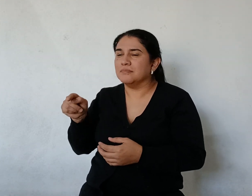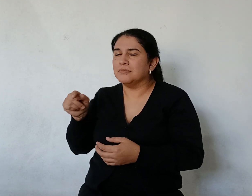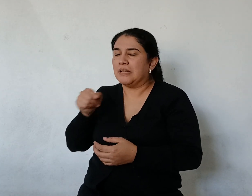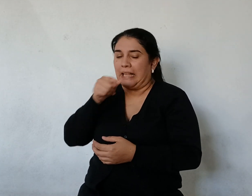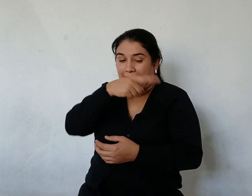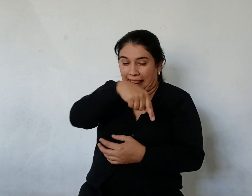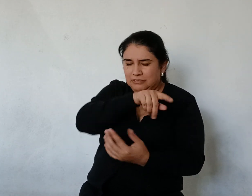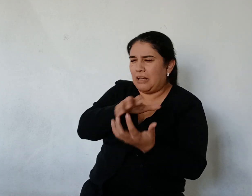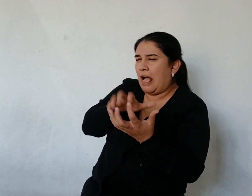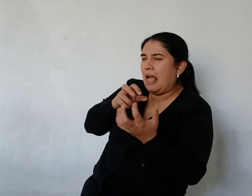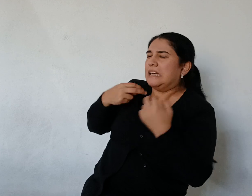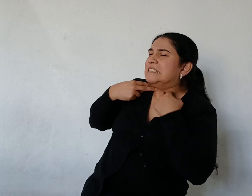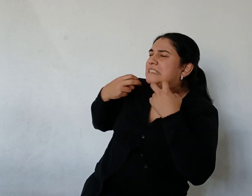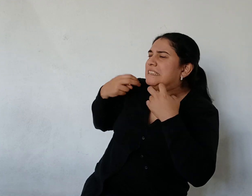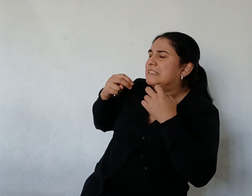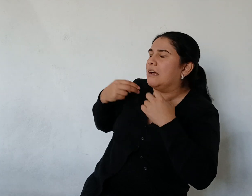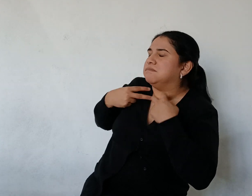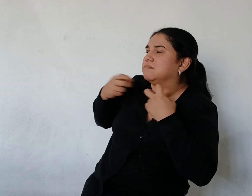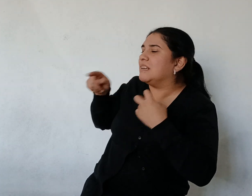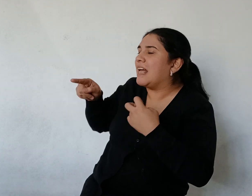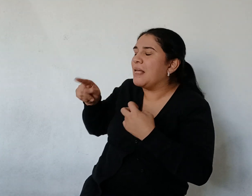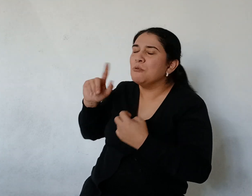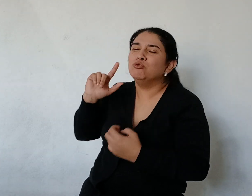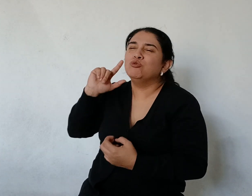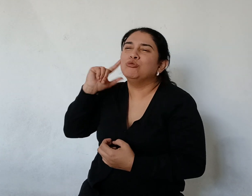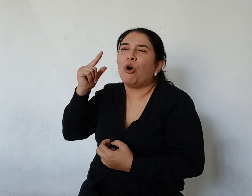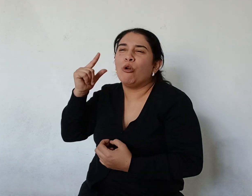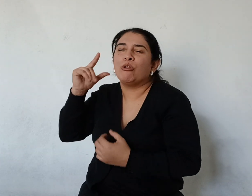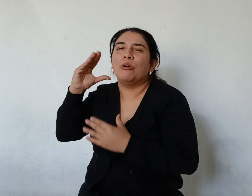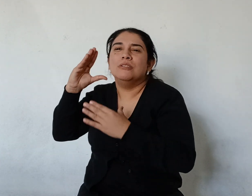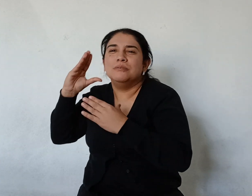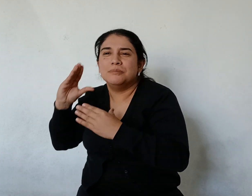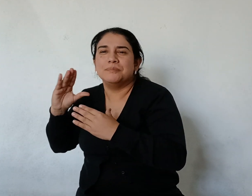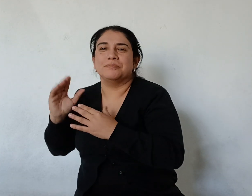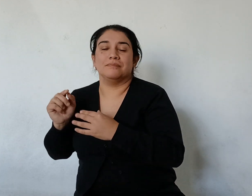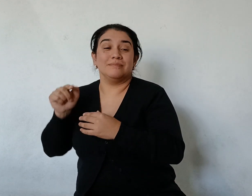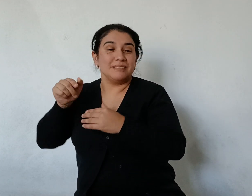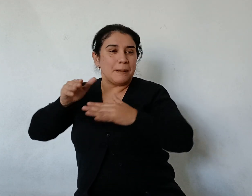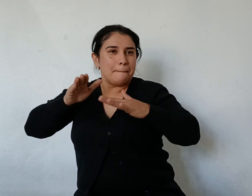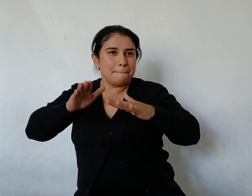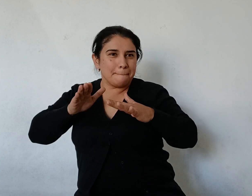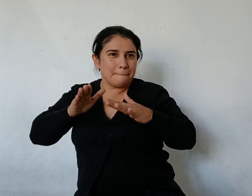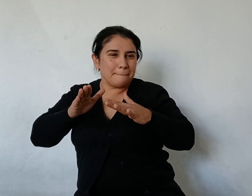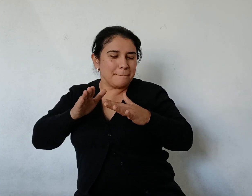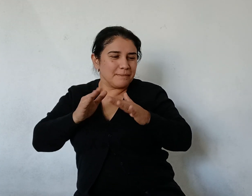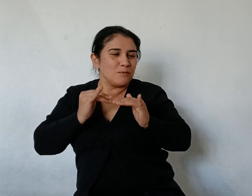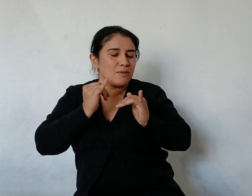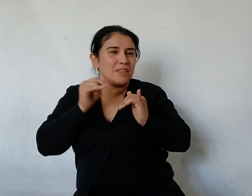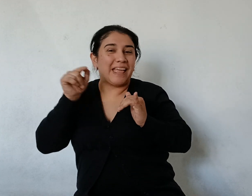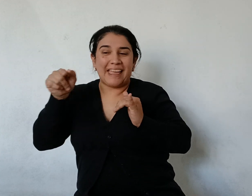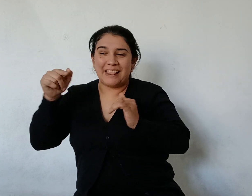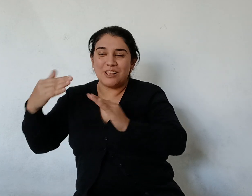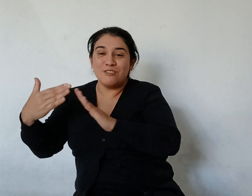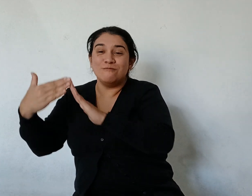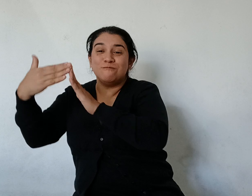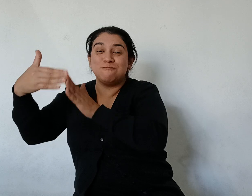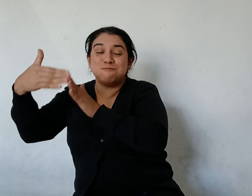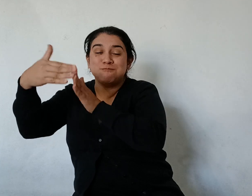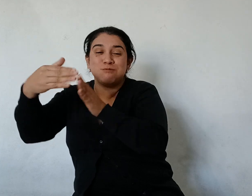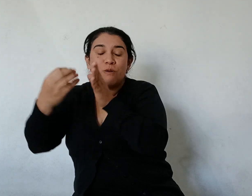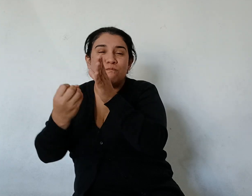El viejo yacaré les explicó entonces Que era un vapor Lleno de fuego Y que los yacarés se iban a morir todos Y el buque